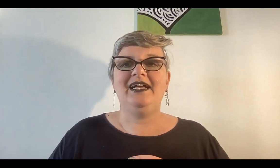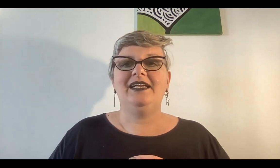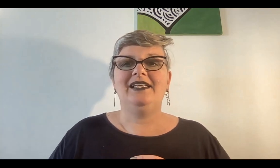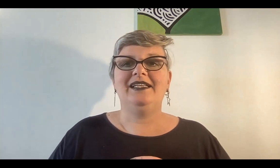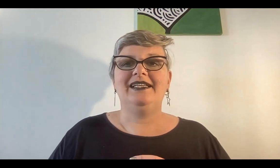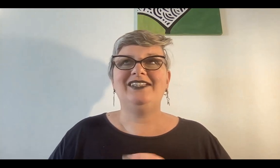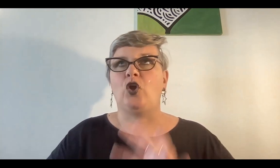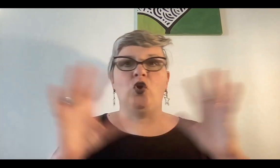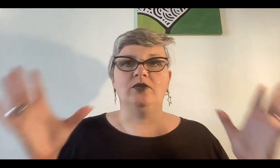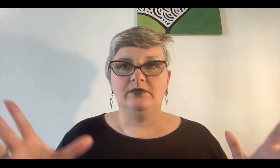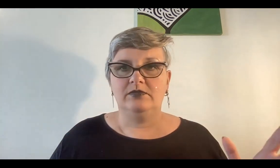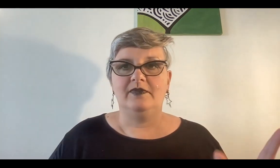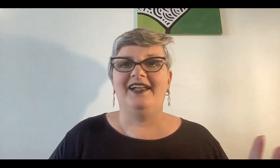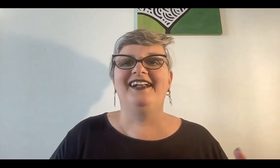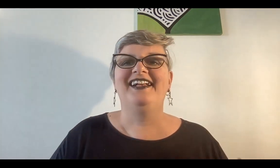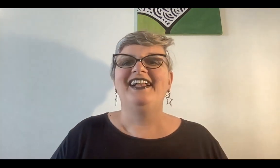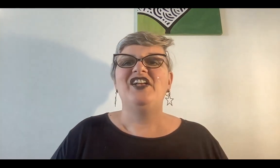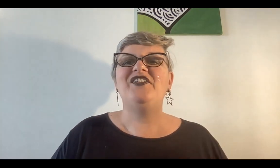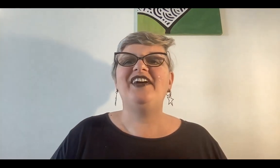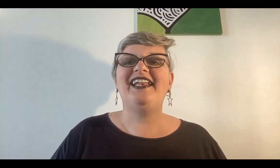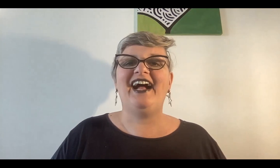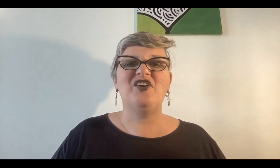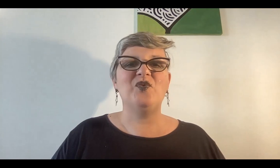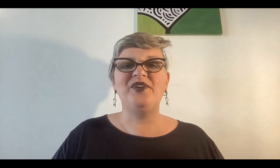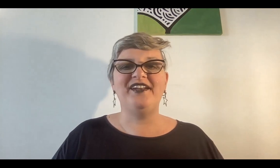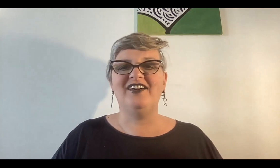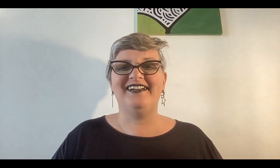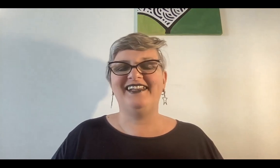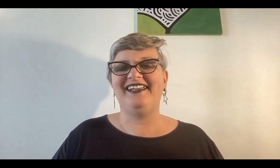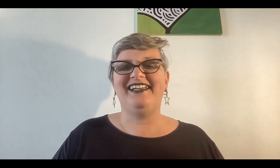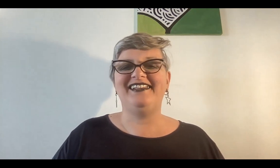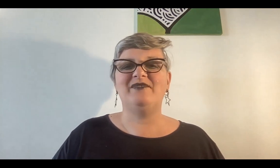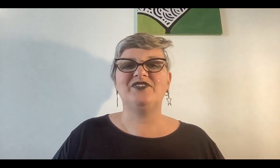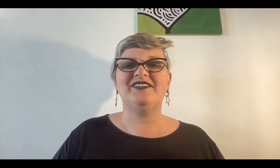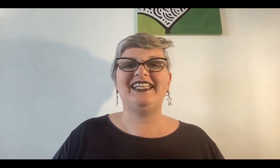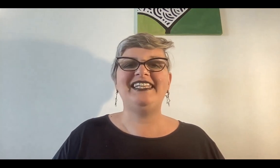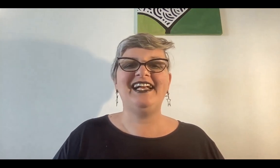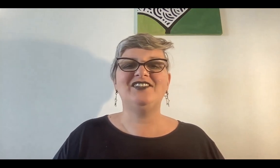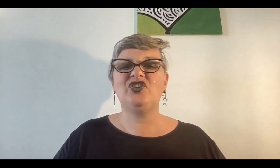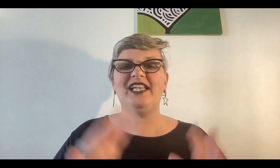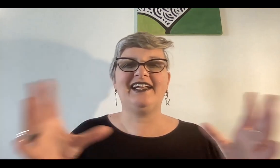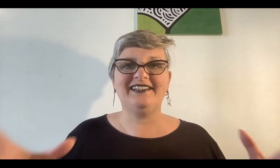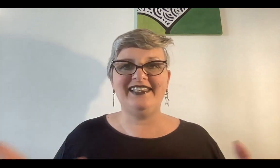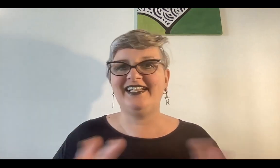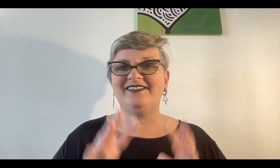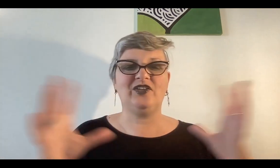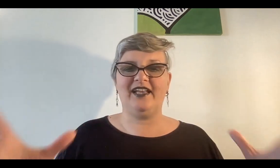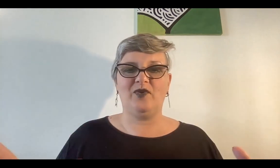todo. No era uno, digamos, tenía todas las características, todas las